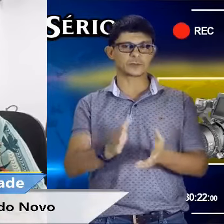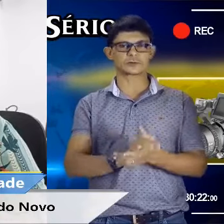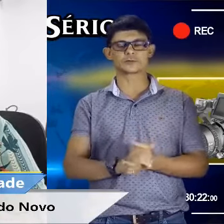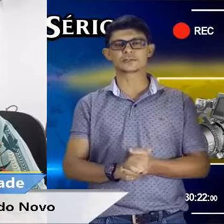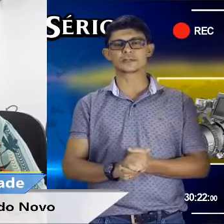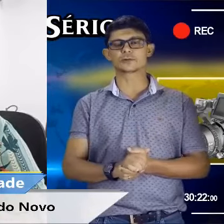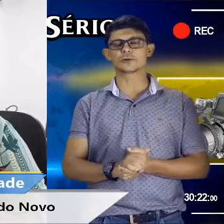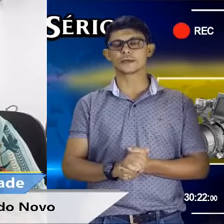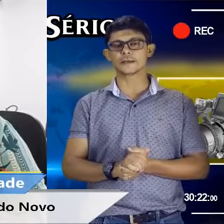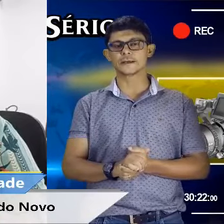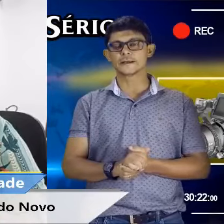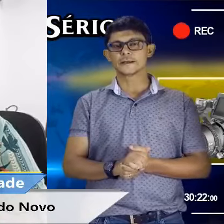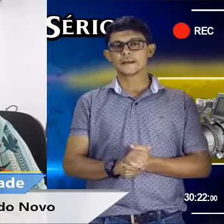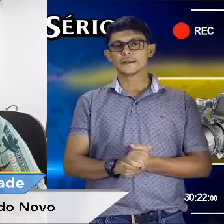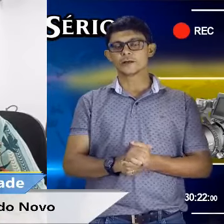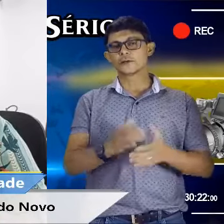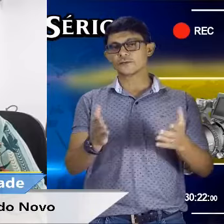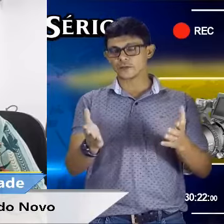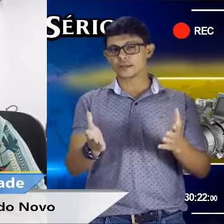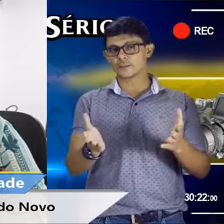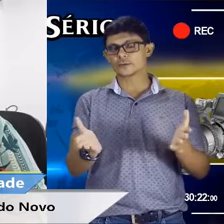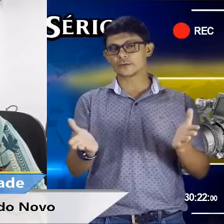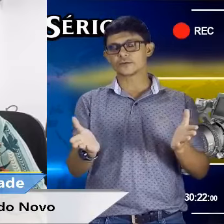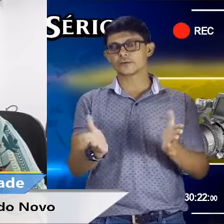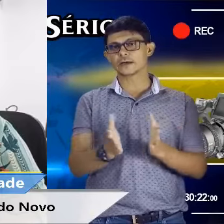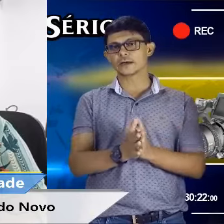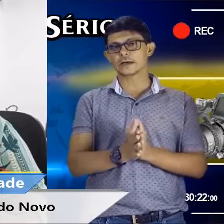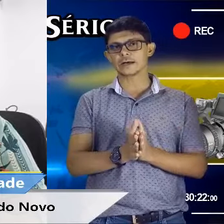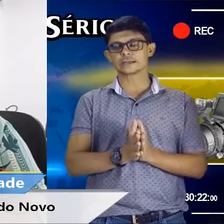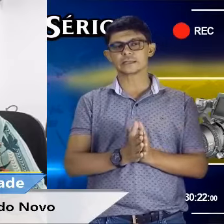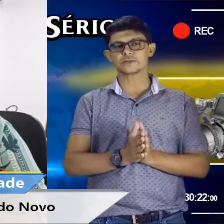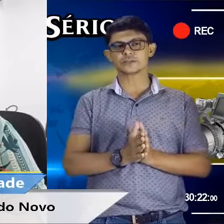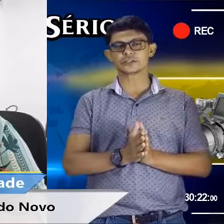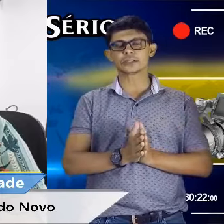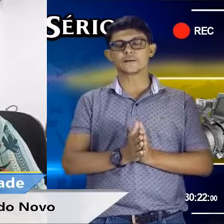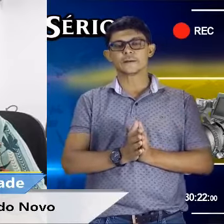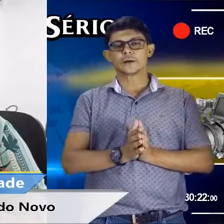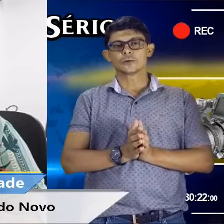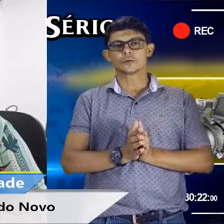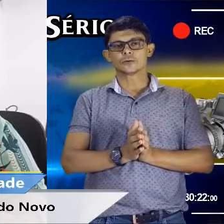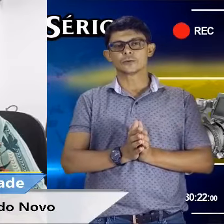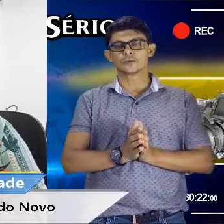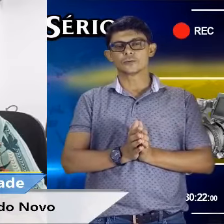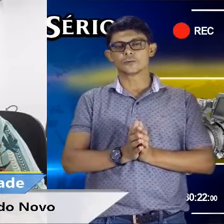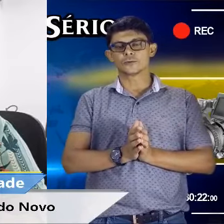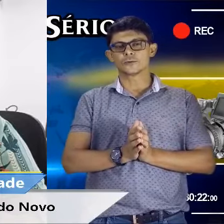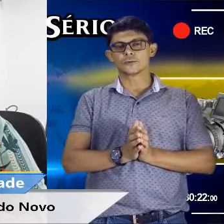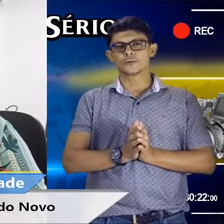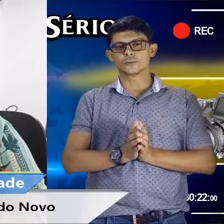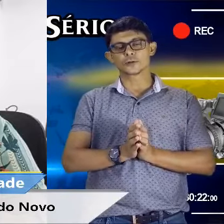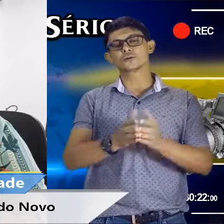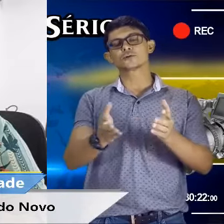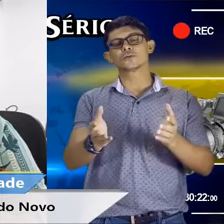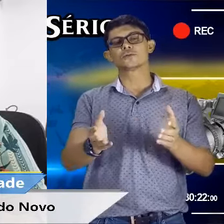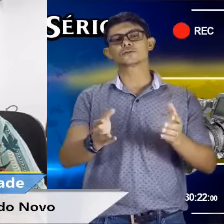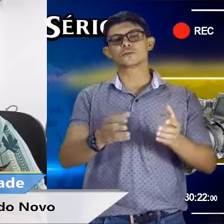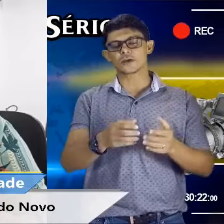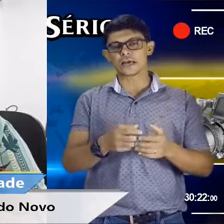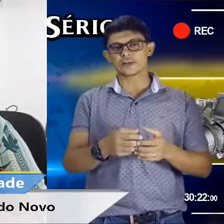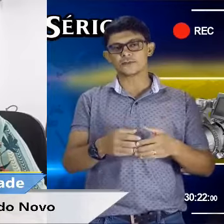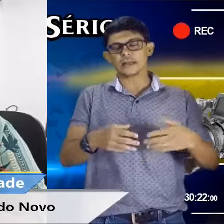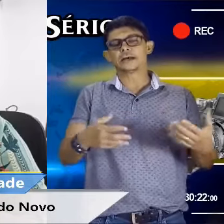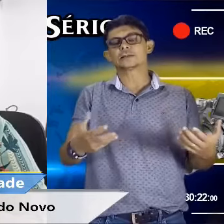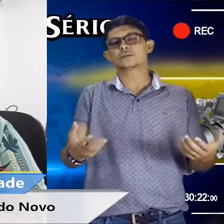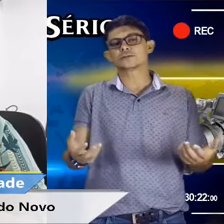do repórter Luciano Correia. E eu verifiquei, porque eu vi a entrevista, o produtor Wilson